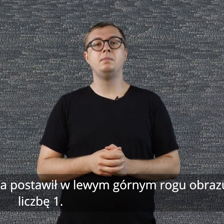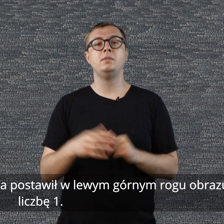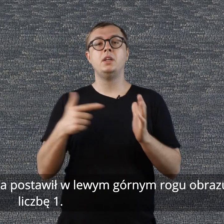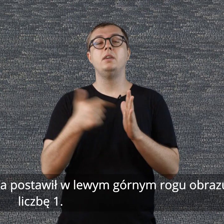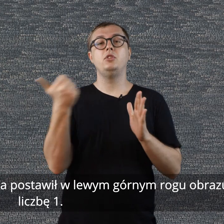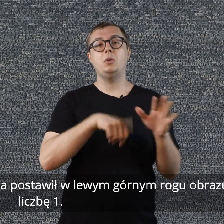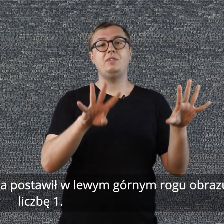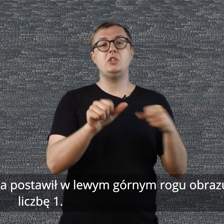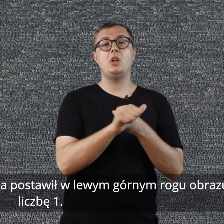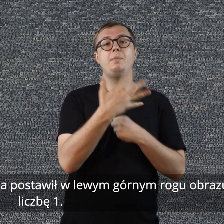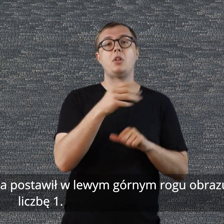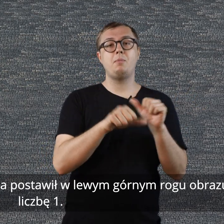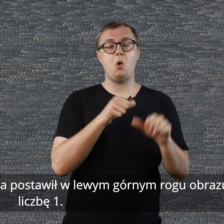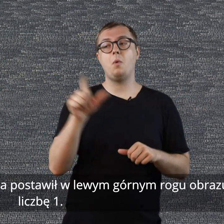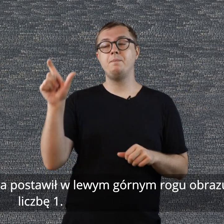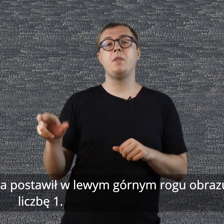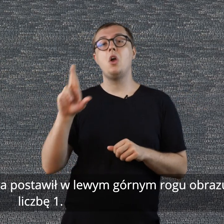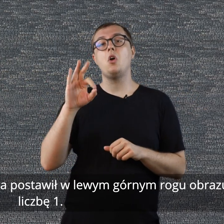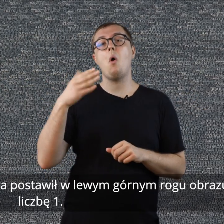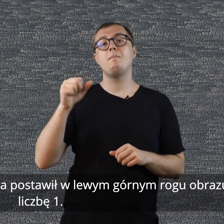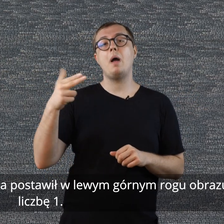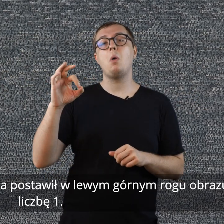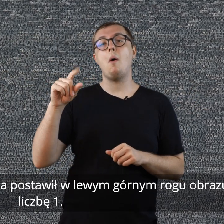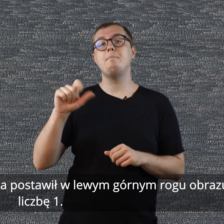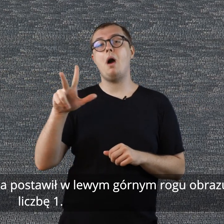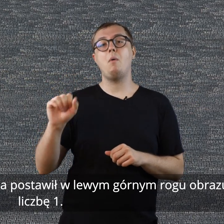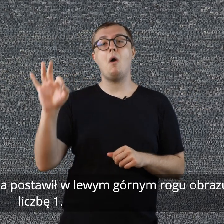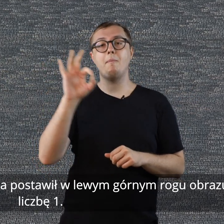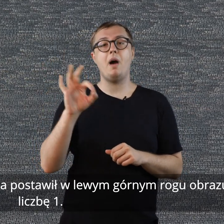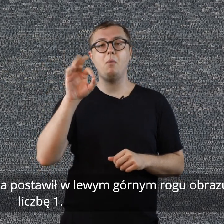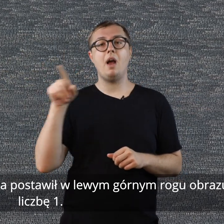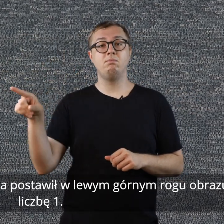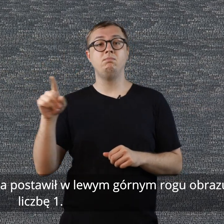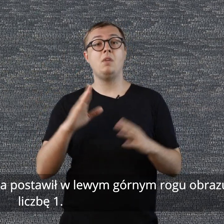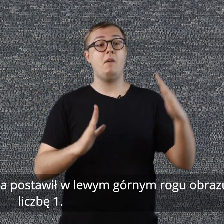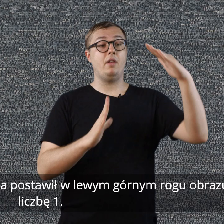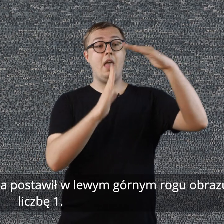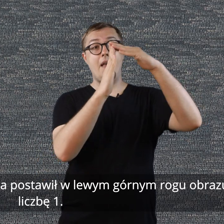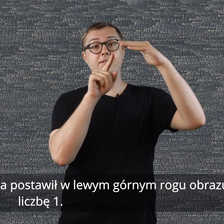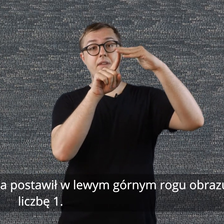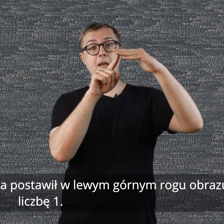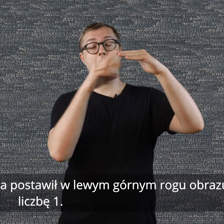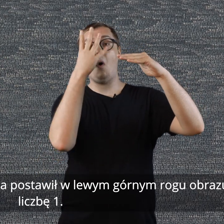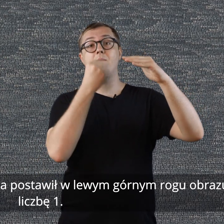W 1965 roku Roman Opałka postawił w lewym górnym rogu obrazu liczbę 1